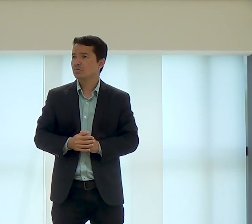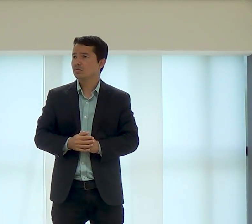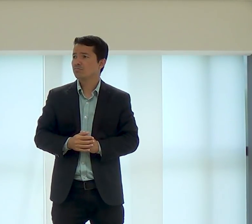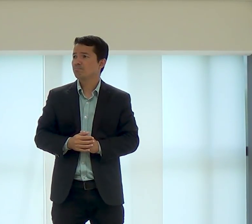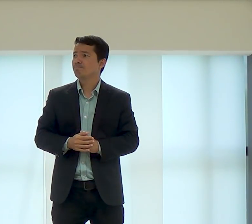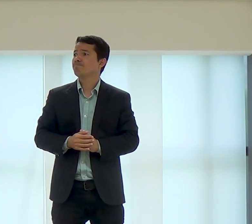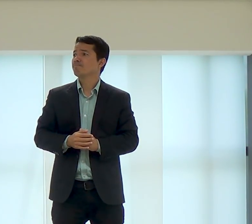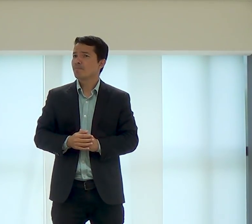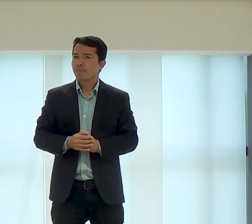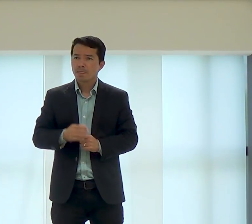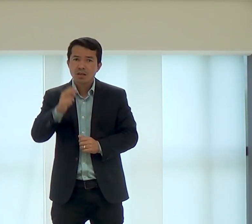orar,